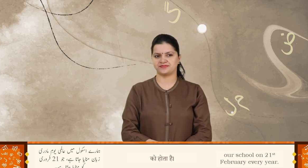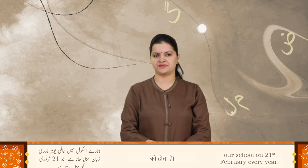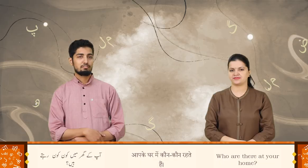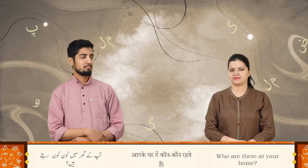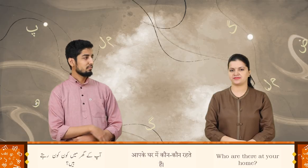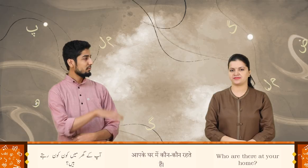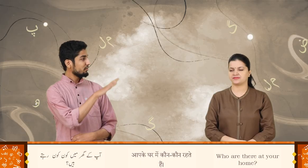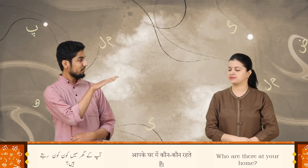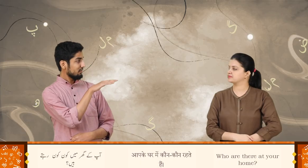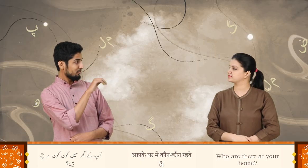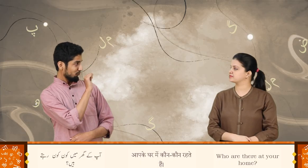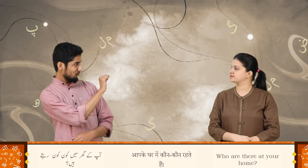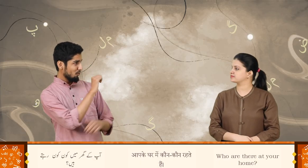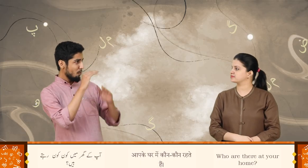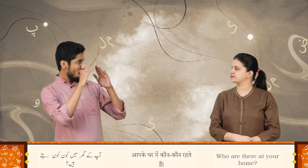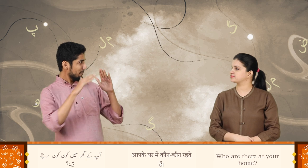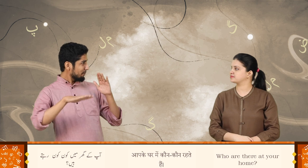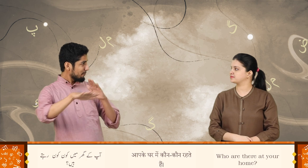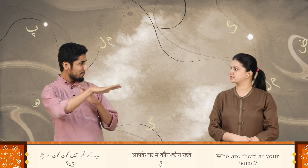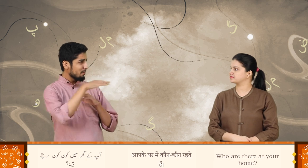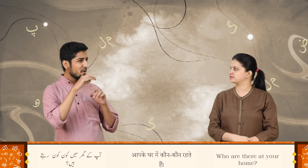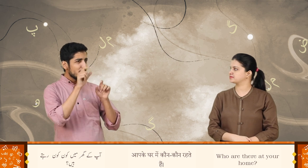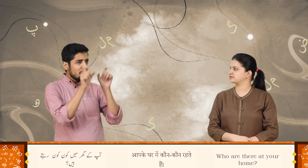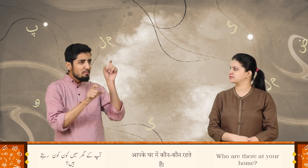آپ کے گھر میں کون کون رہتے ہیں؟